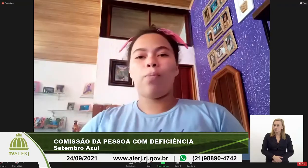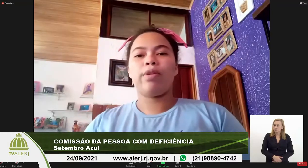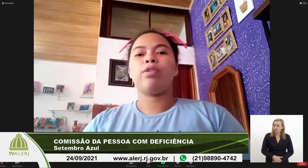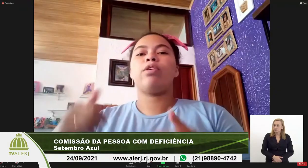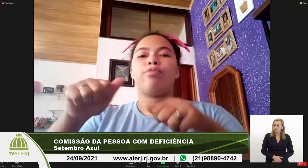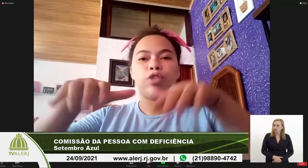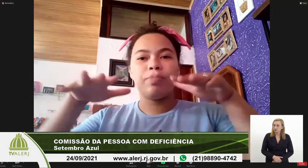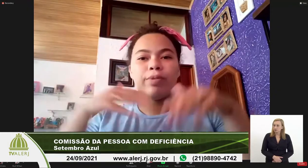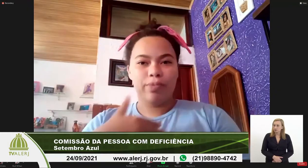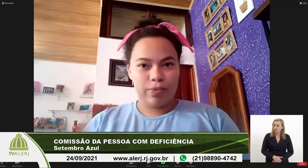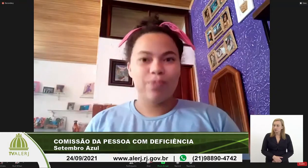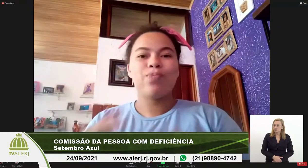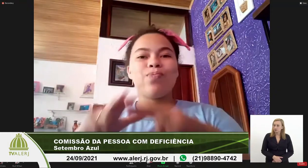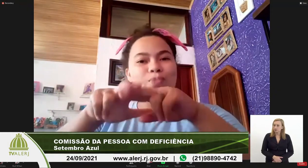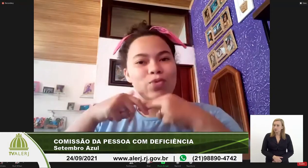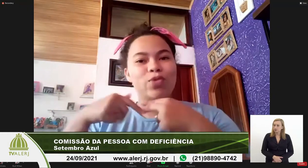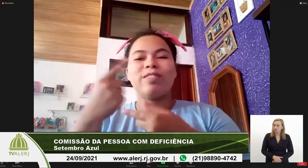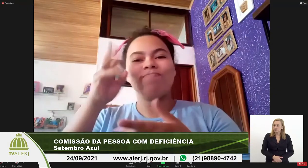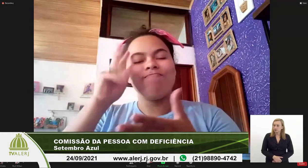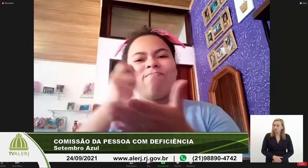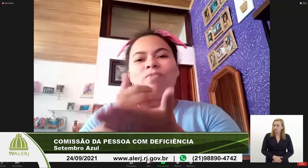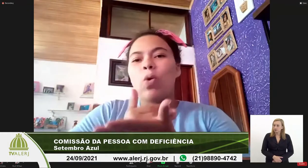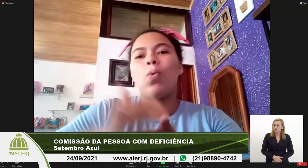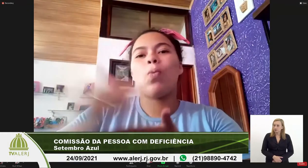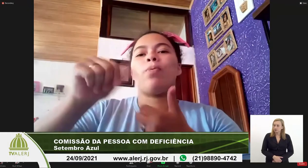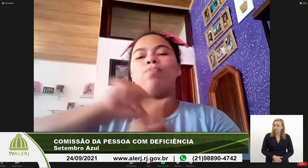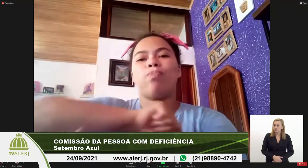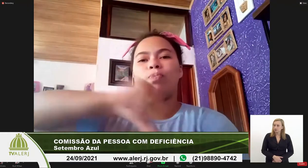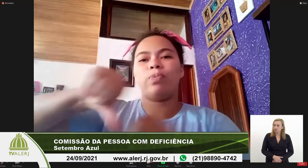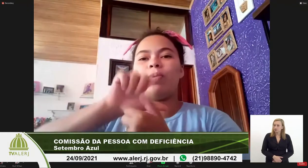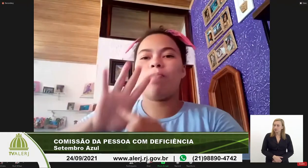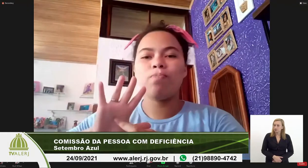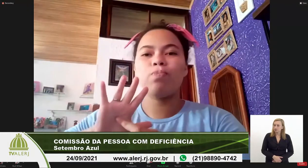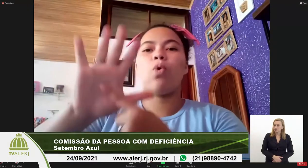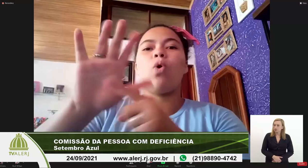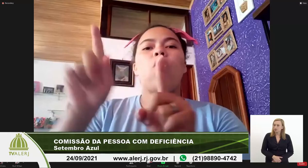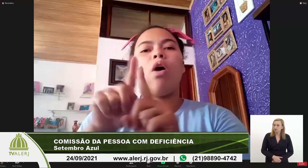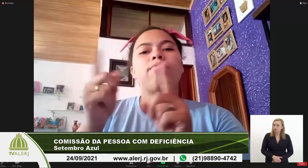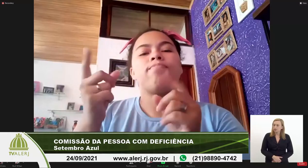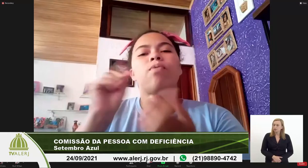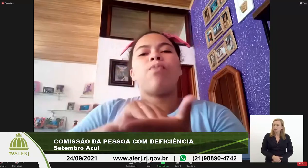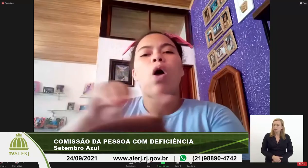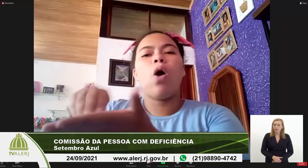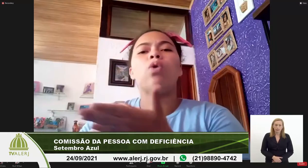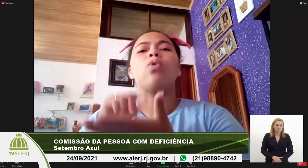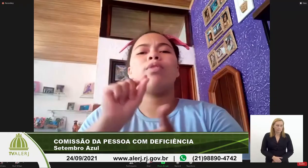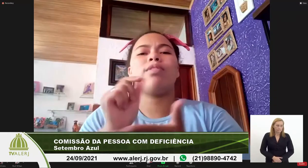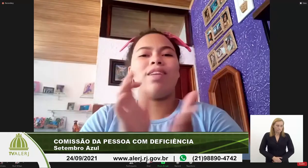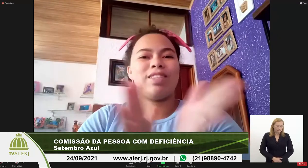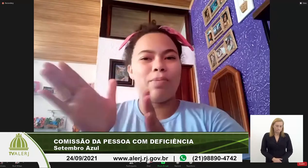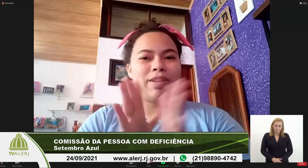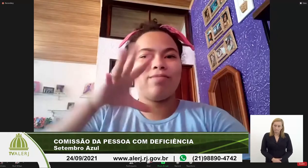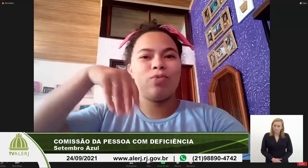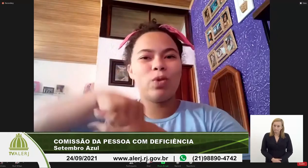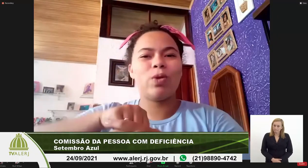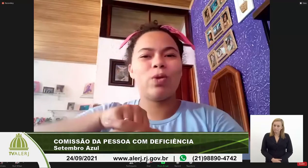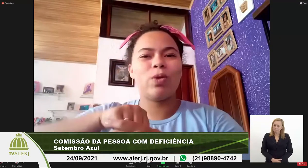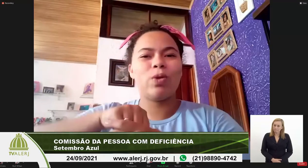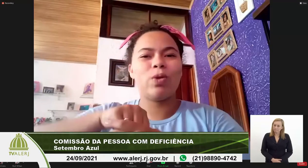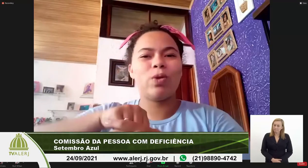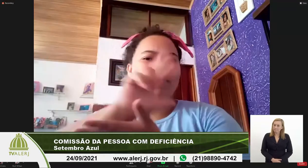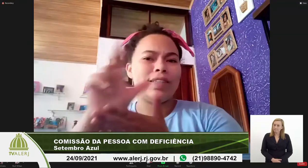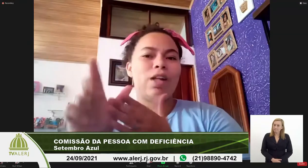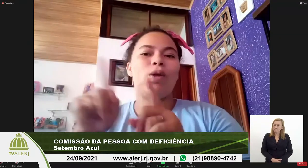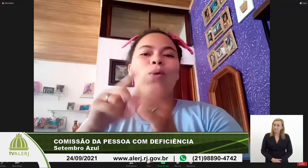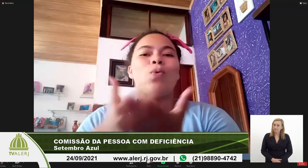pensamos em levar uma proposta de audiência pública. E aí, em 2018, começou um novo formato no município